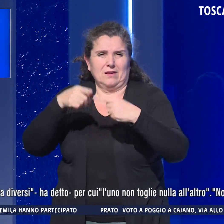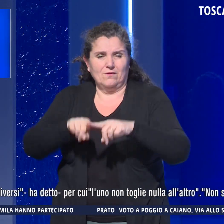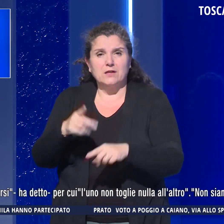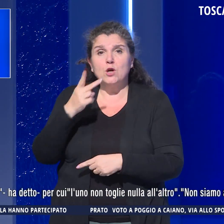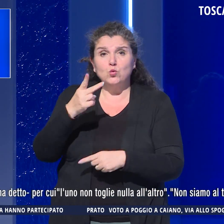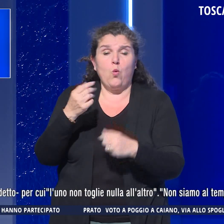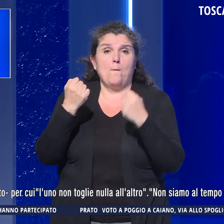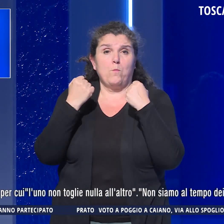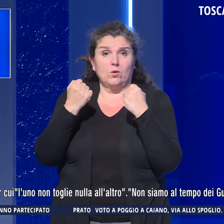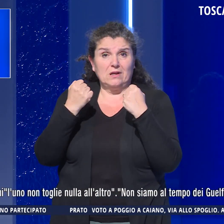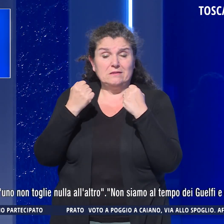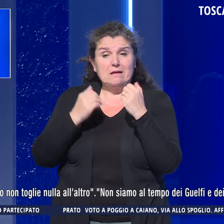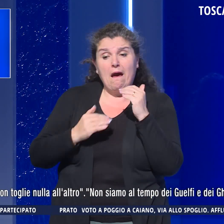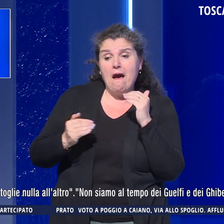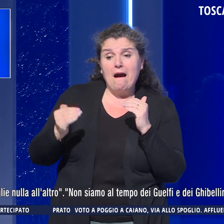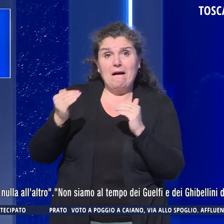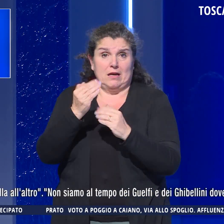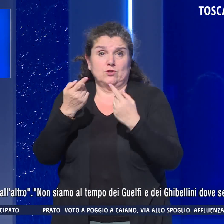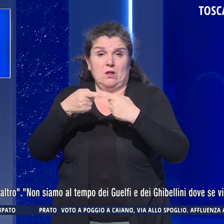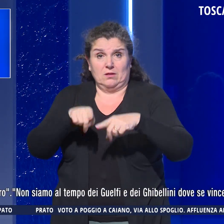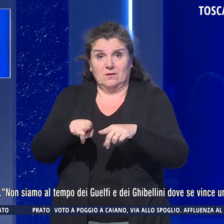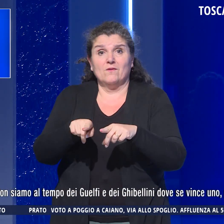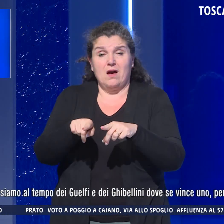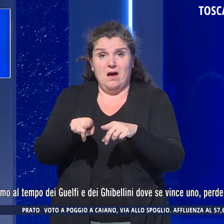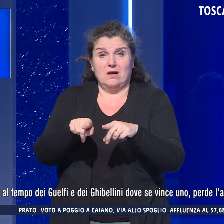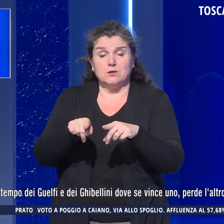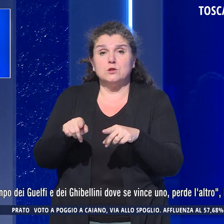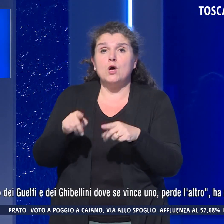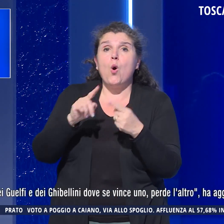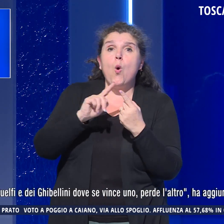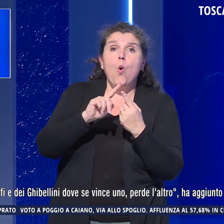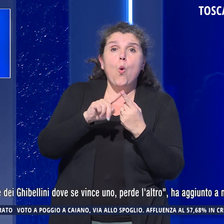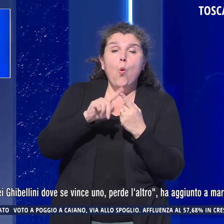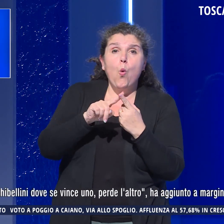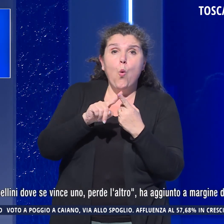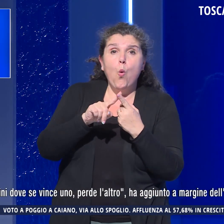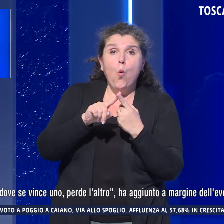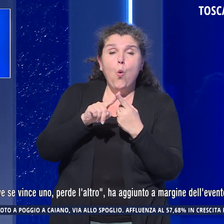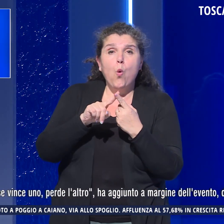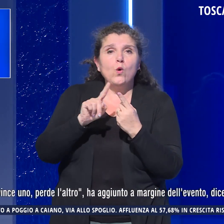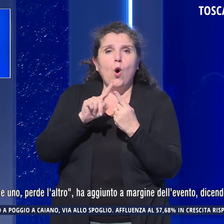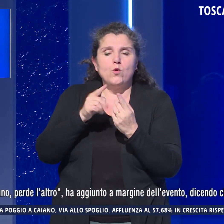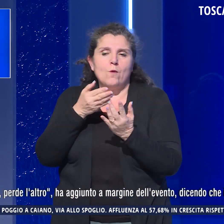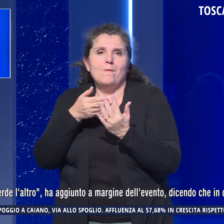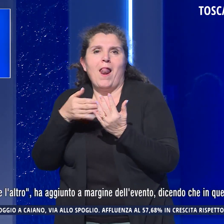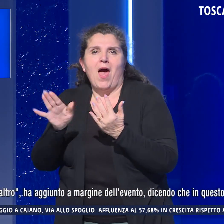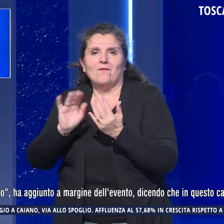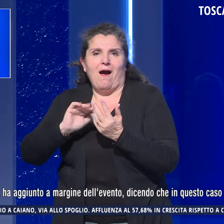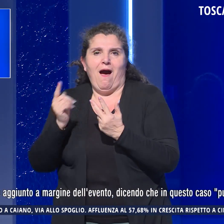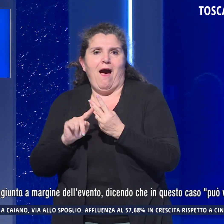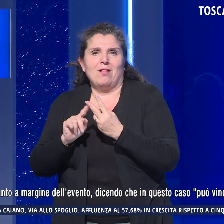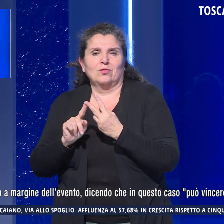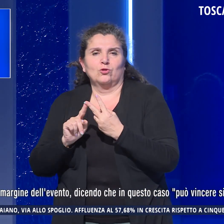potenziali di crescita differenti. Per cui l'uno non toglie nulla all'altro.